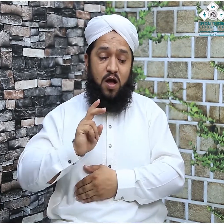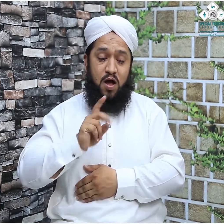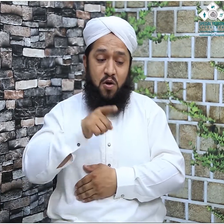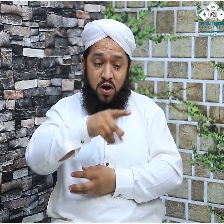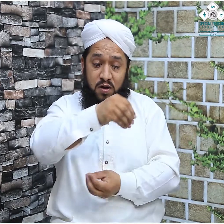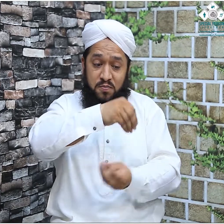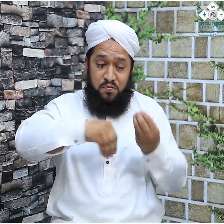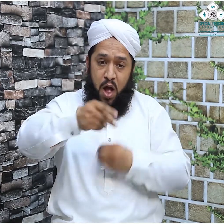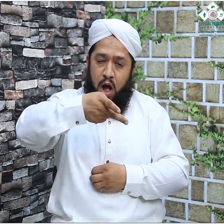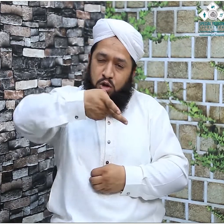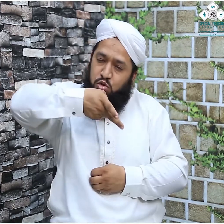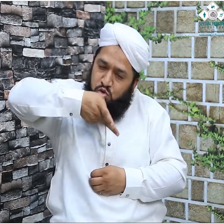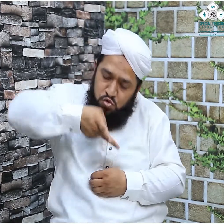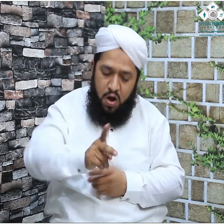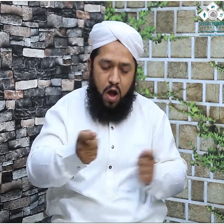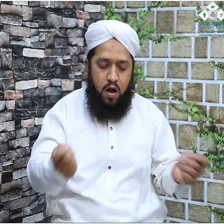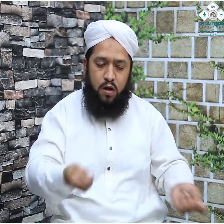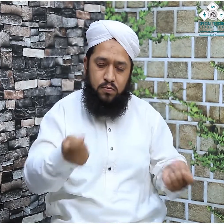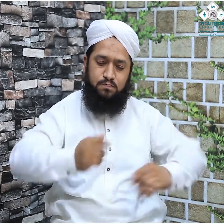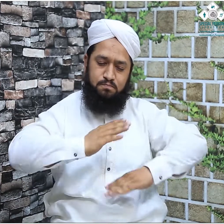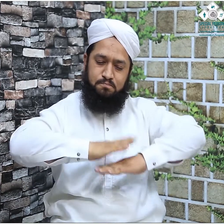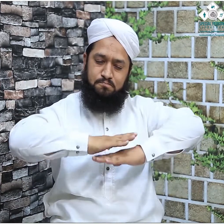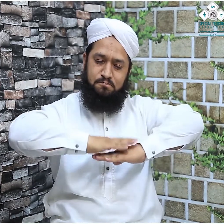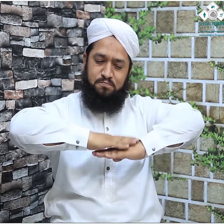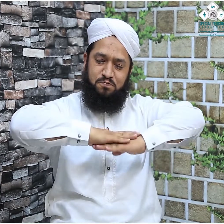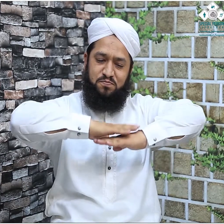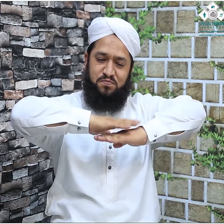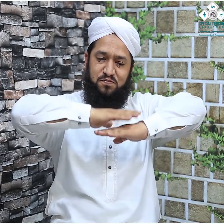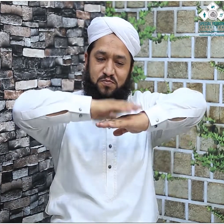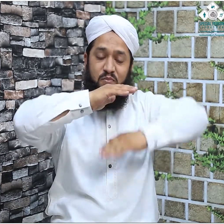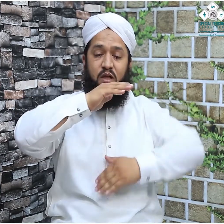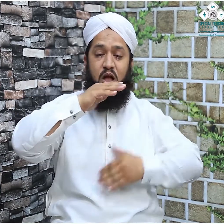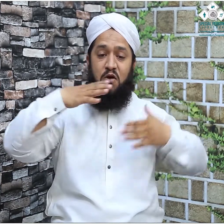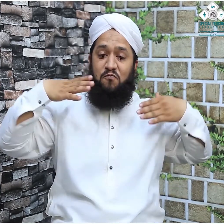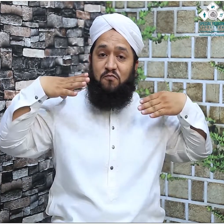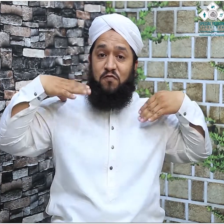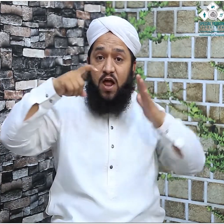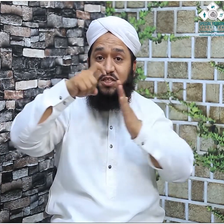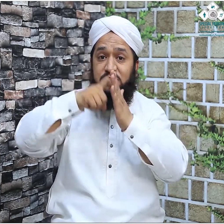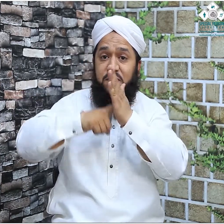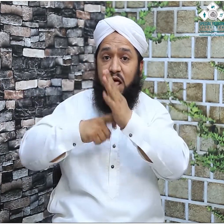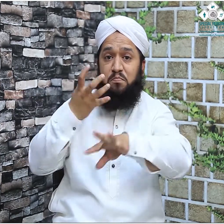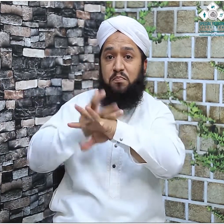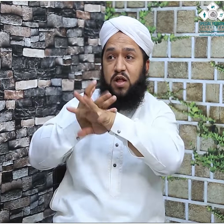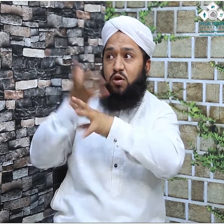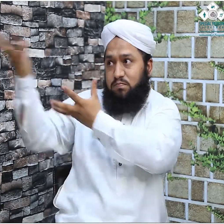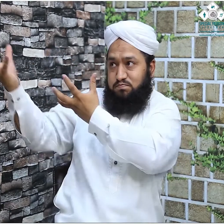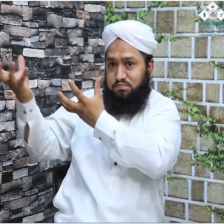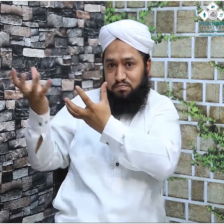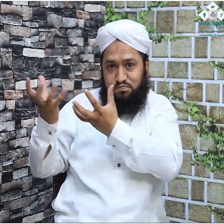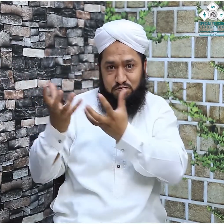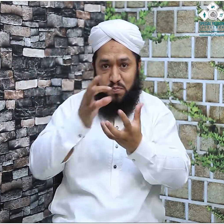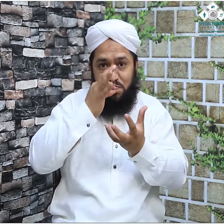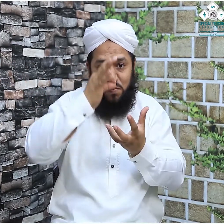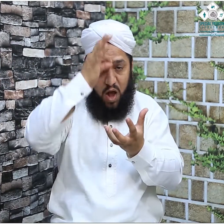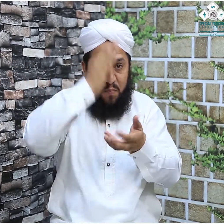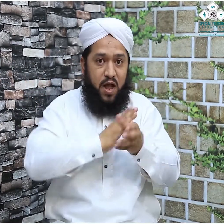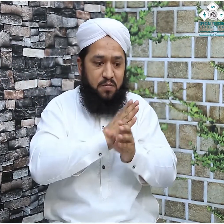تعمیر کیا تو حضرت جبرائیل علیہ السلام نے یہ پتھر لاکر دوبارہ انہیں دیا حضرت عبراہیم علیہ السلام نے اپنے ہاتھوں سے اس کو دیوار